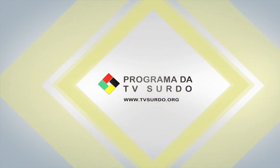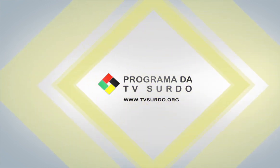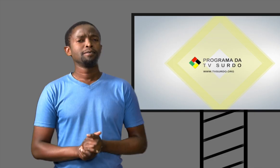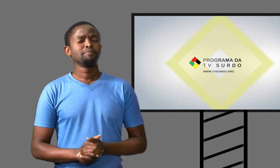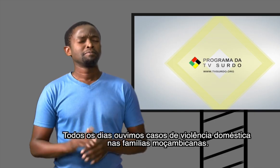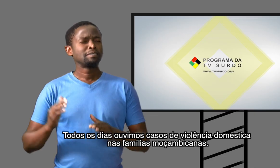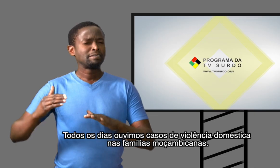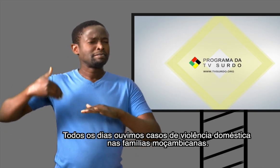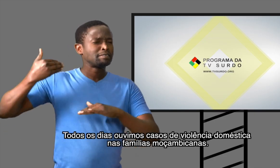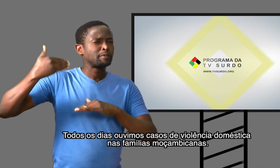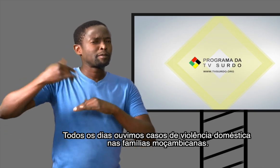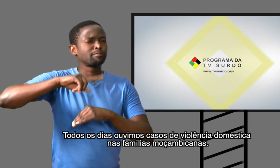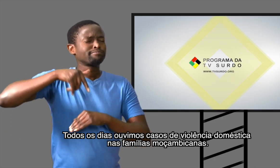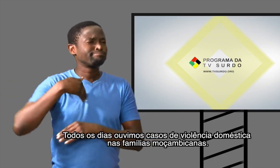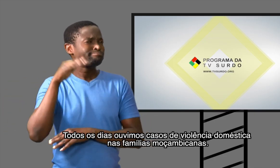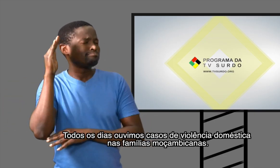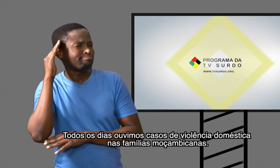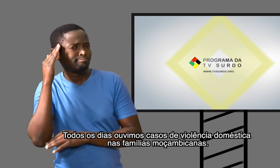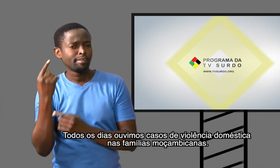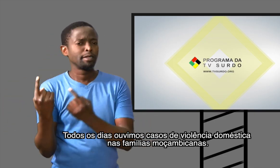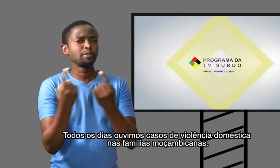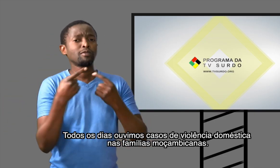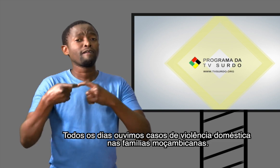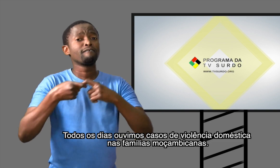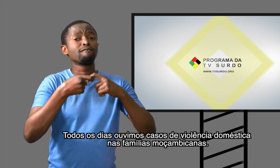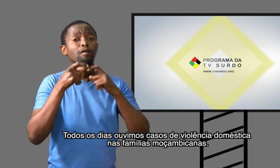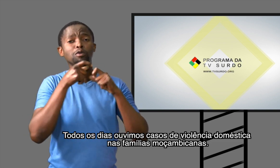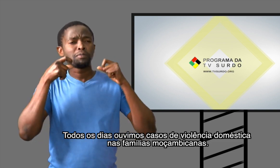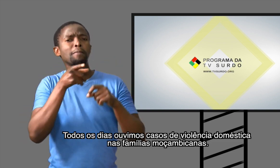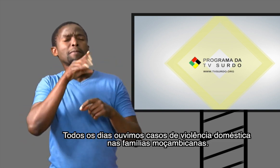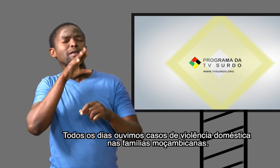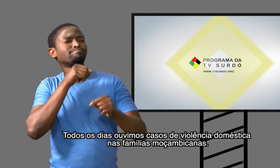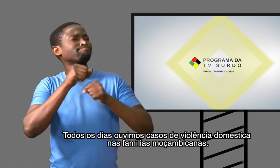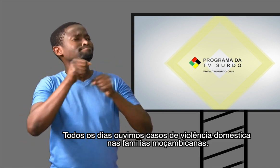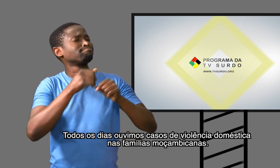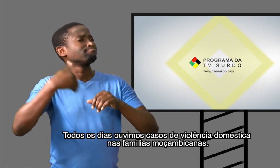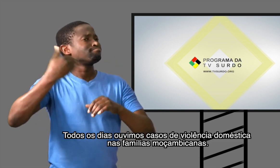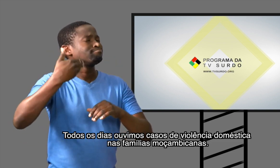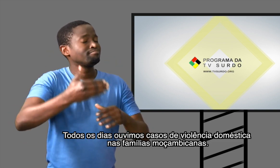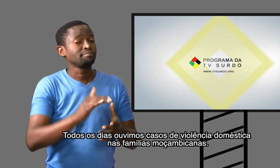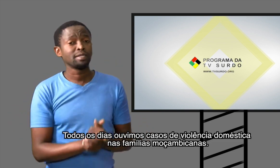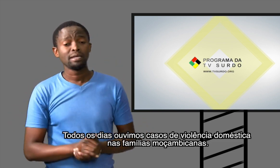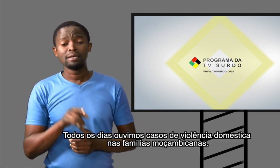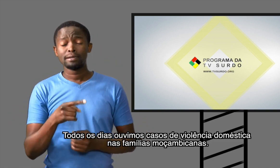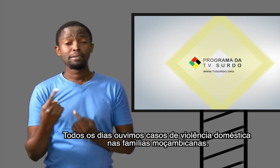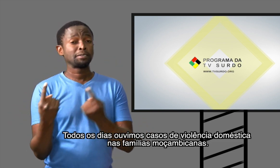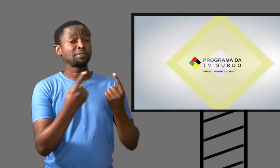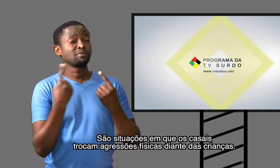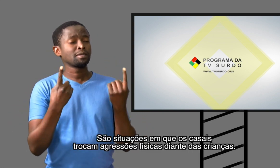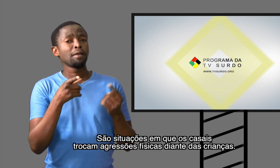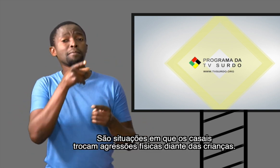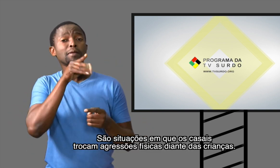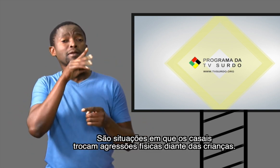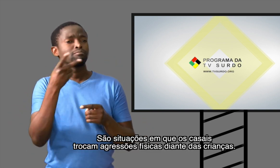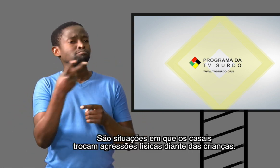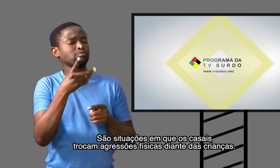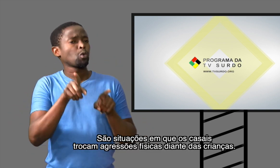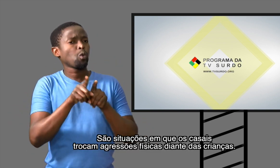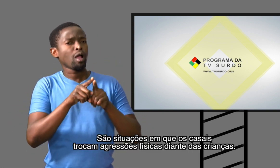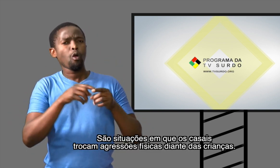Todos os dias ouvimos casos de violência doméstica nas famílias moçambicanas. São situações em que os